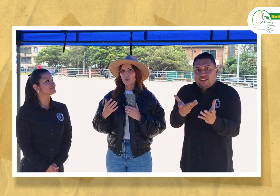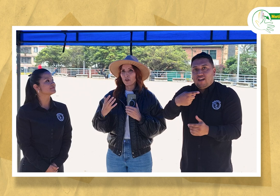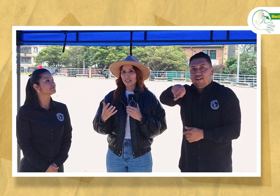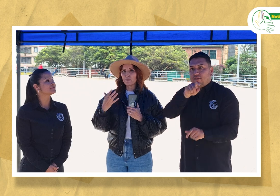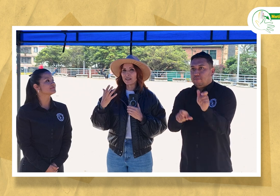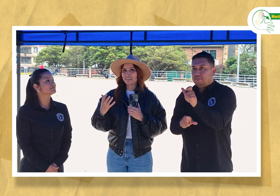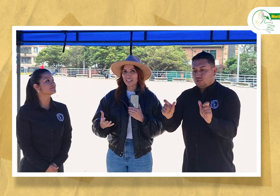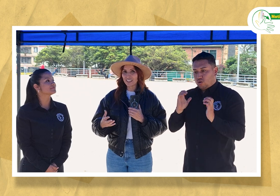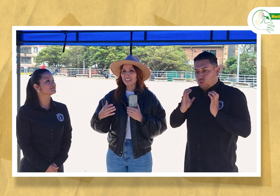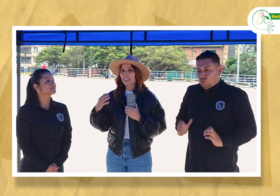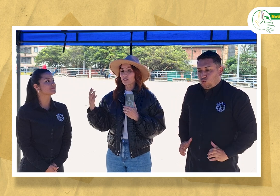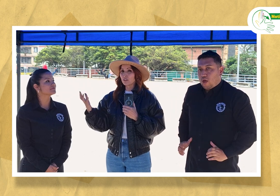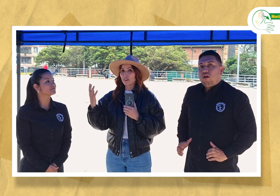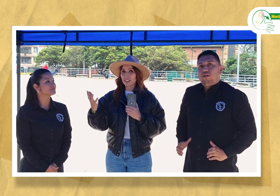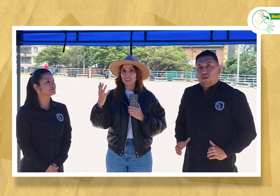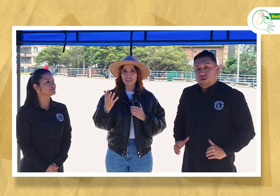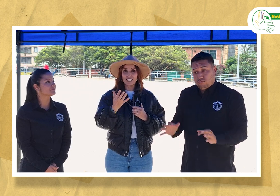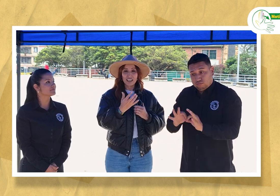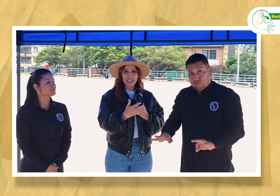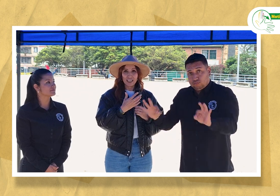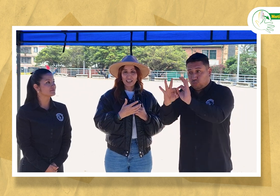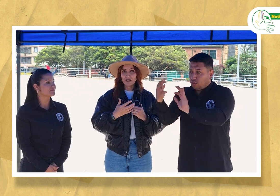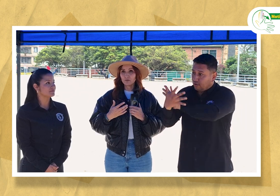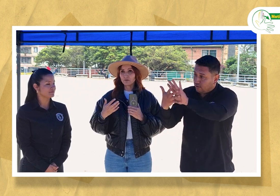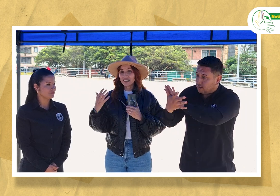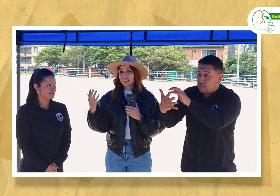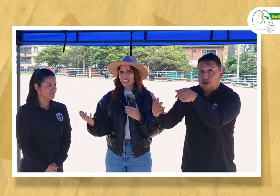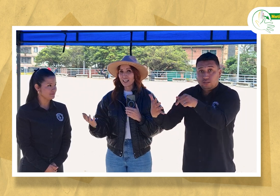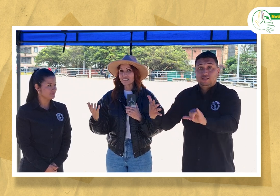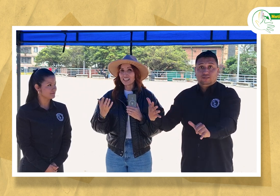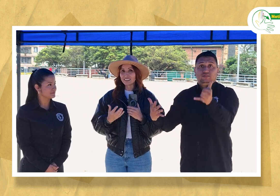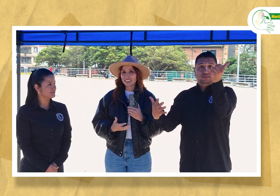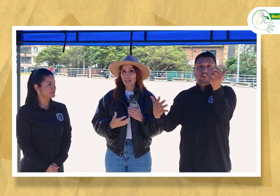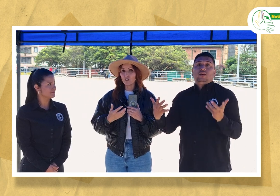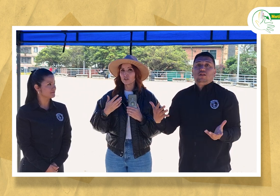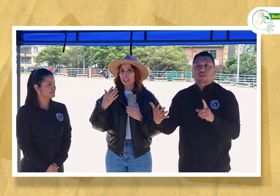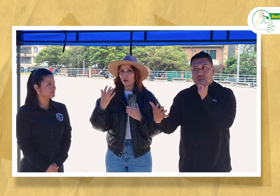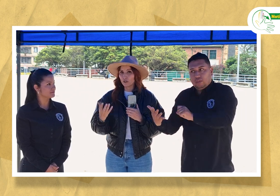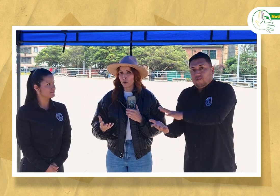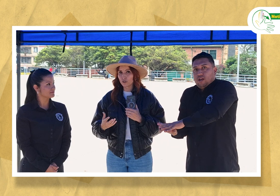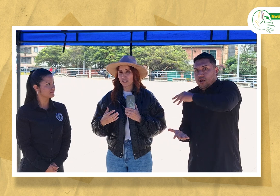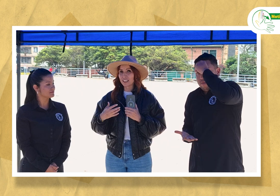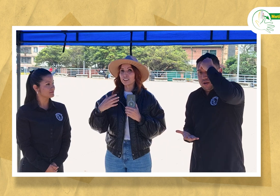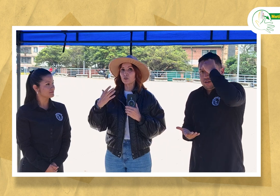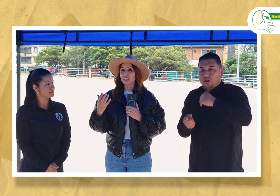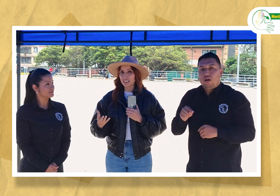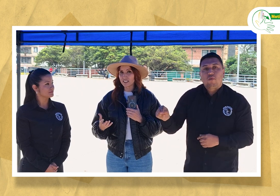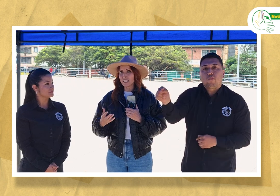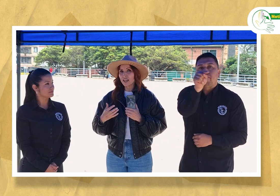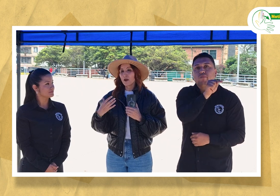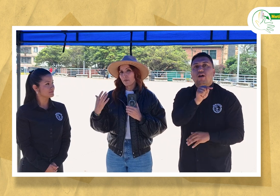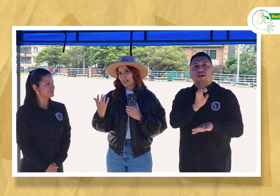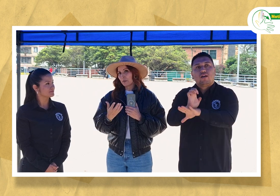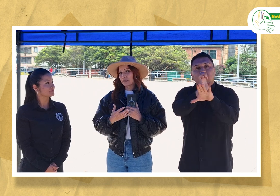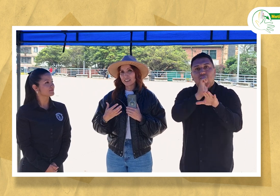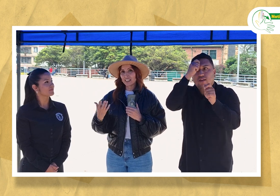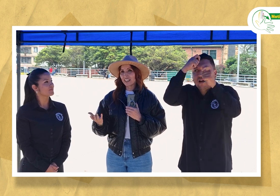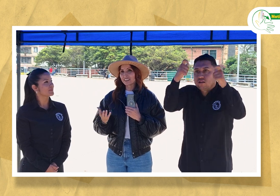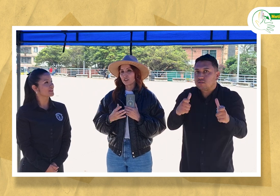poder aprenderla y que las diferentes entidades del estado se conozca y se utilice para que tengan acceso